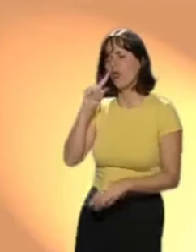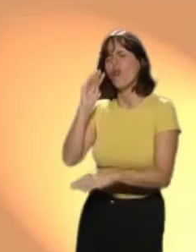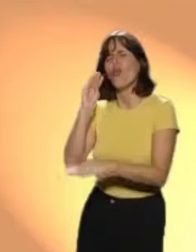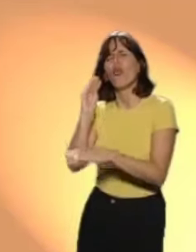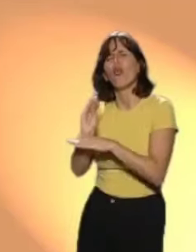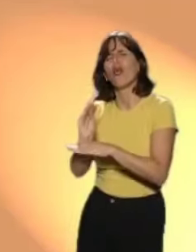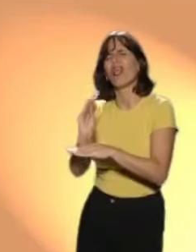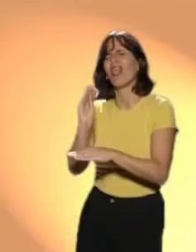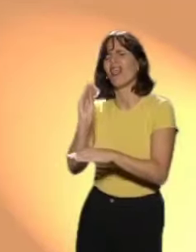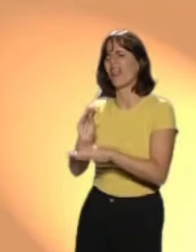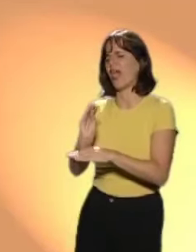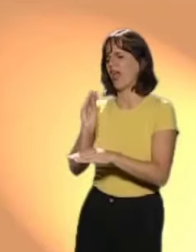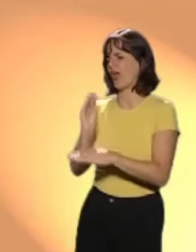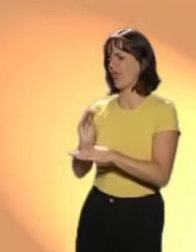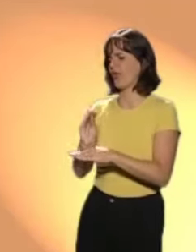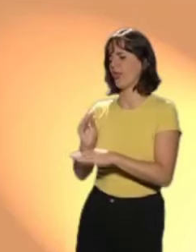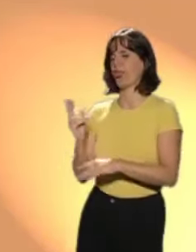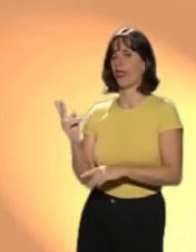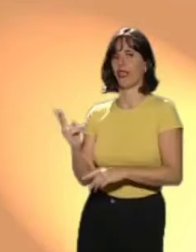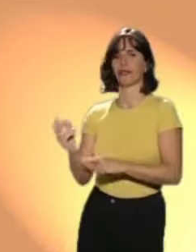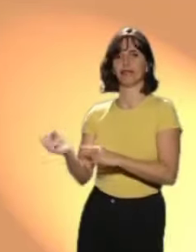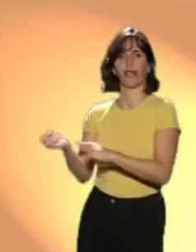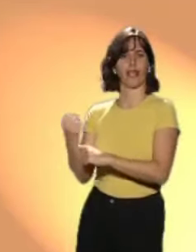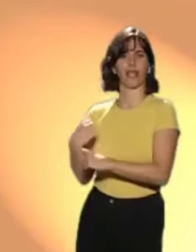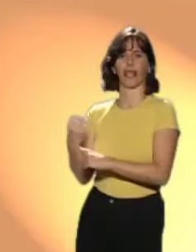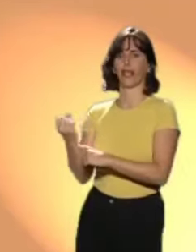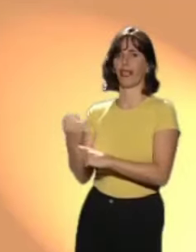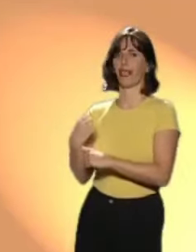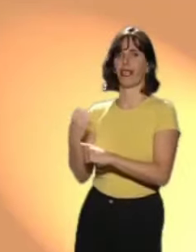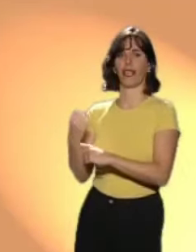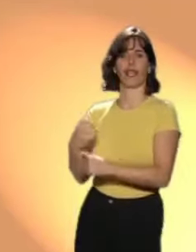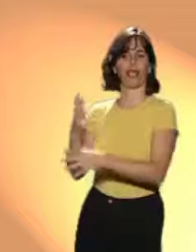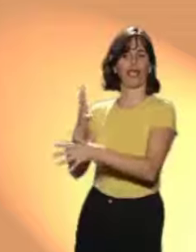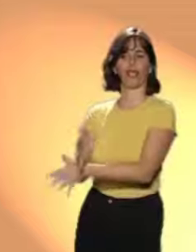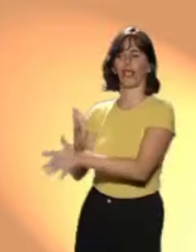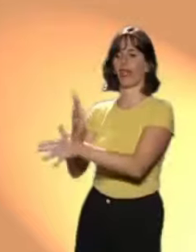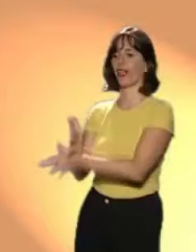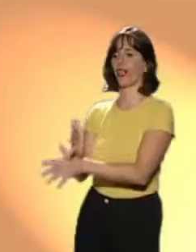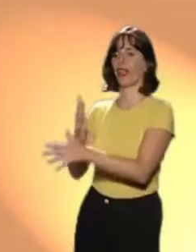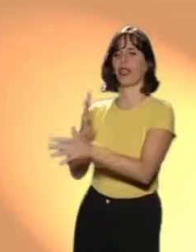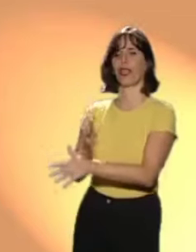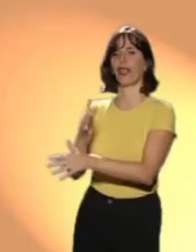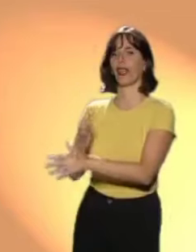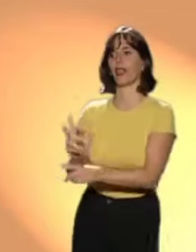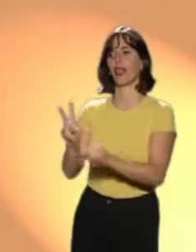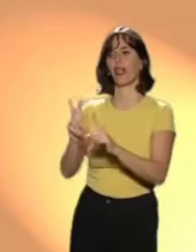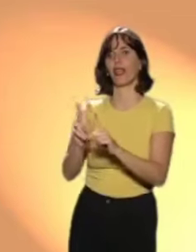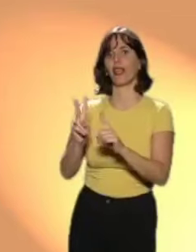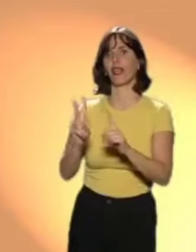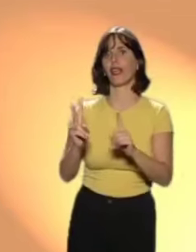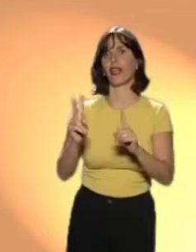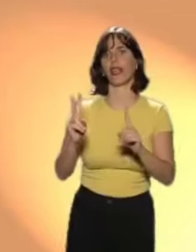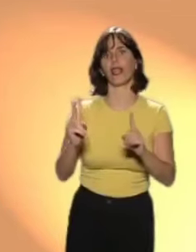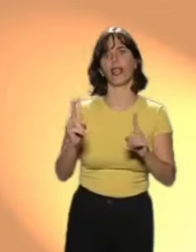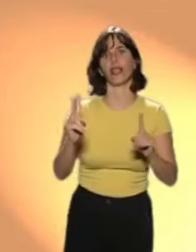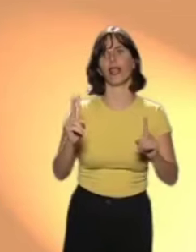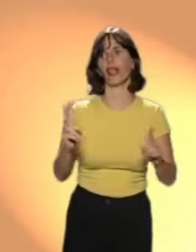perder. Tened mucho cuidado. Los dos niños no hicieron caso a su padre. Siguieron